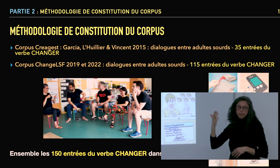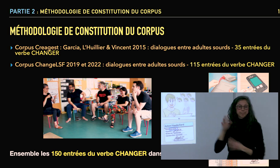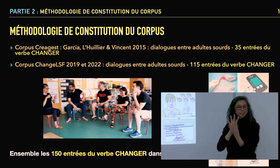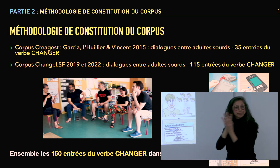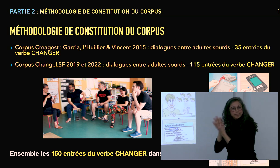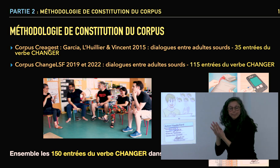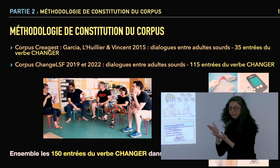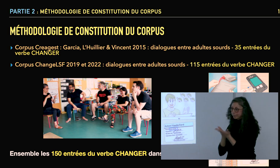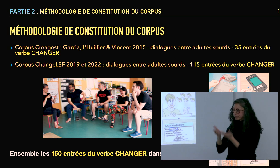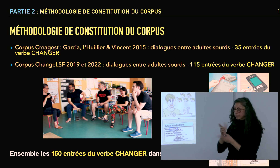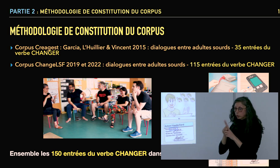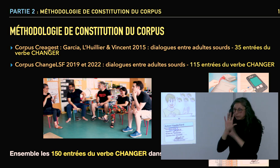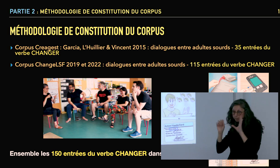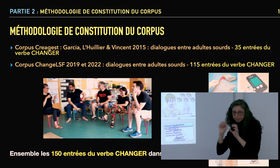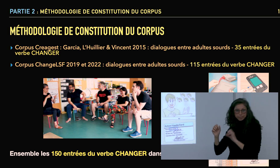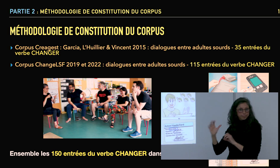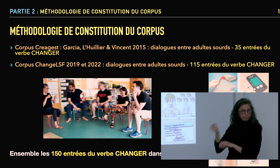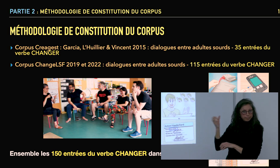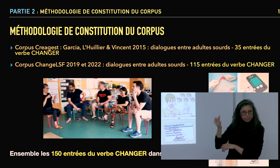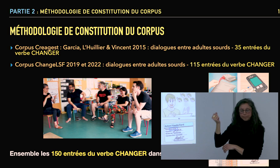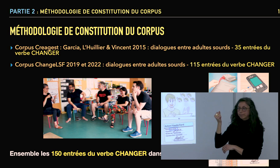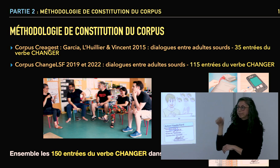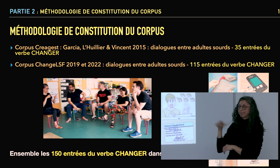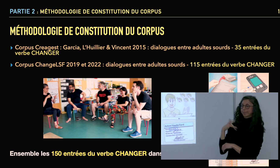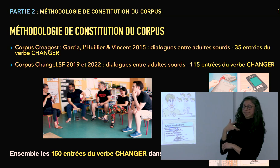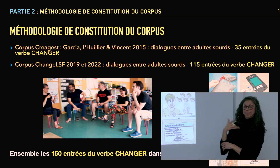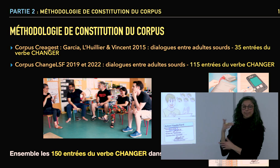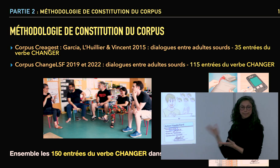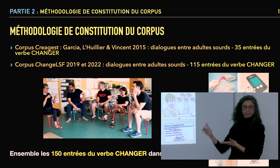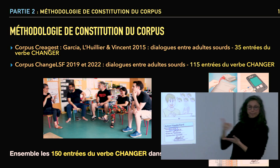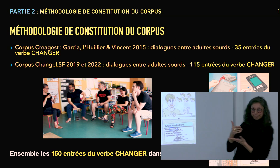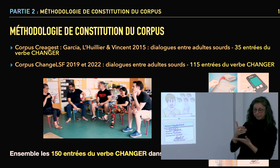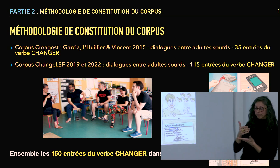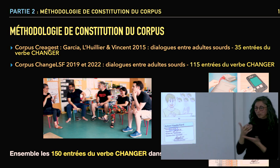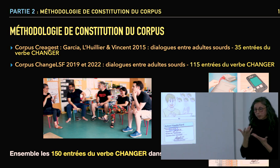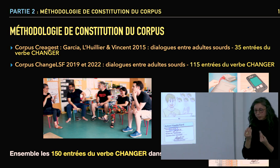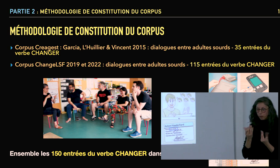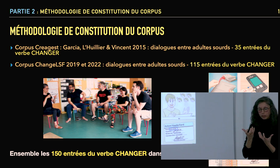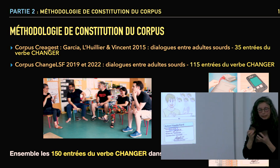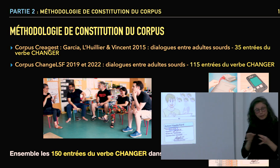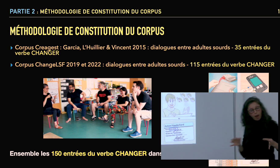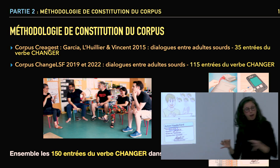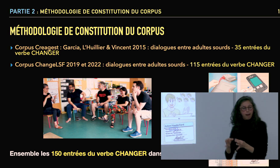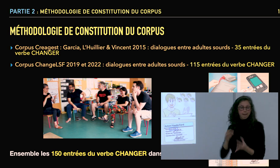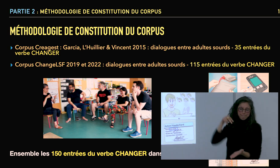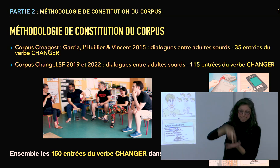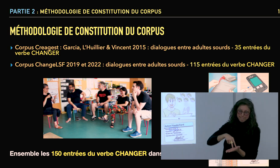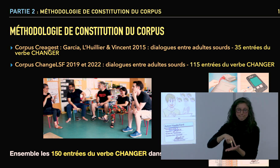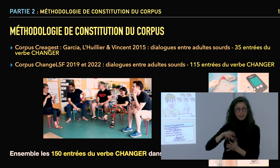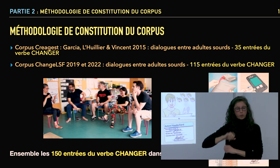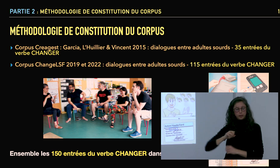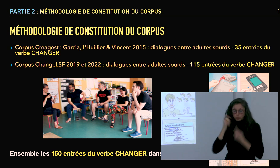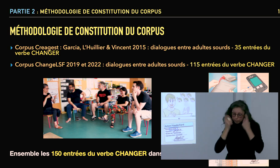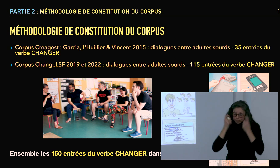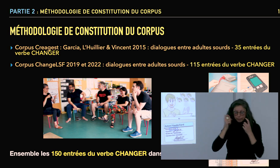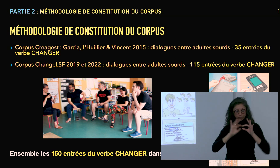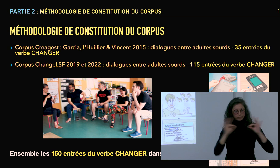35 entrées. J'avais envie d'en ajouter d'autres et d'organiser d'autres rencontres pour justement faire ces ajouts. J'avais